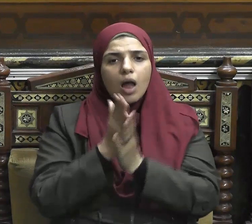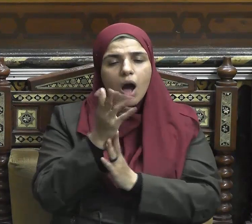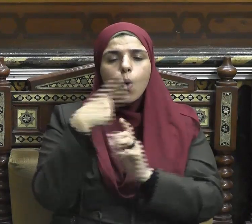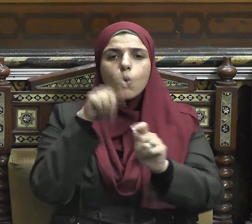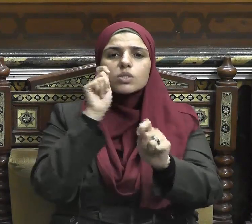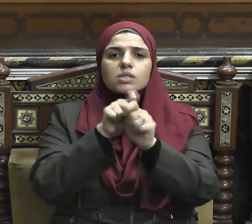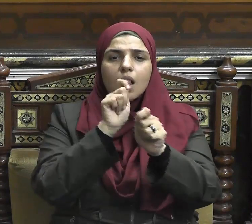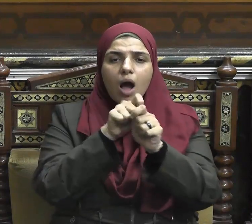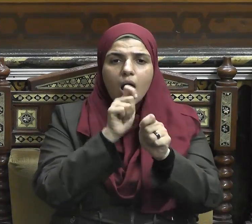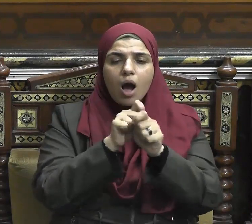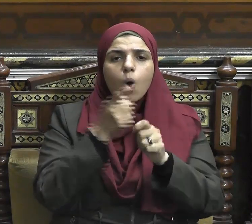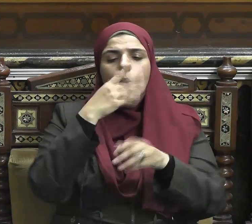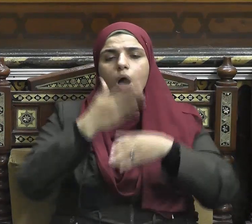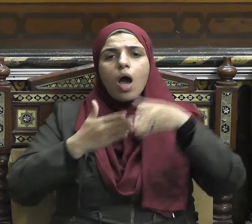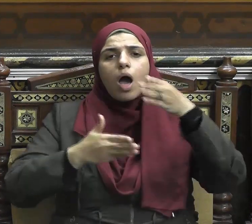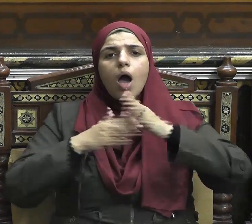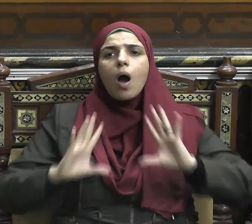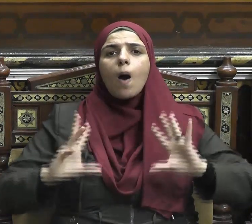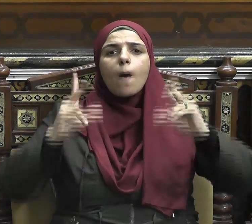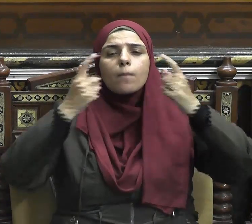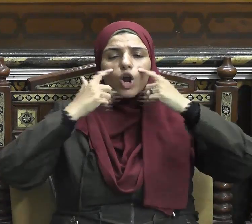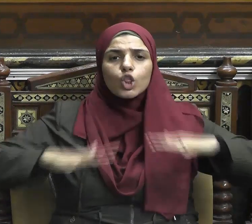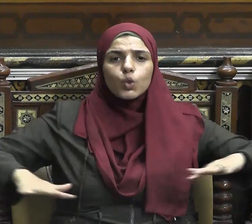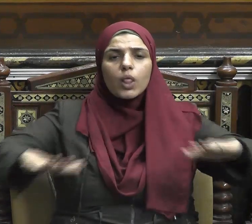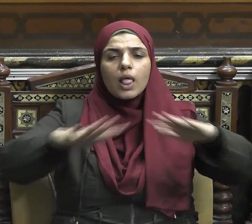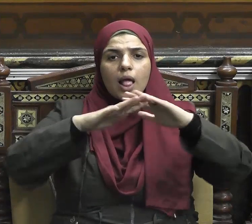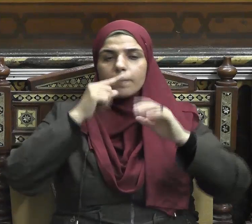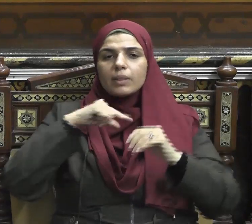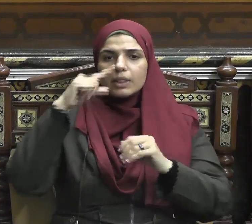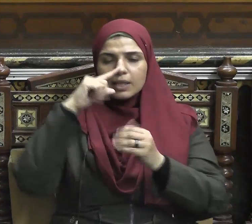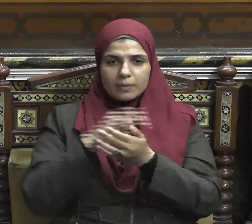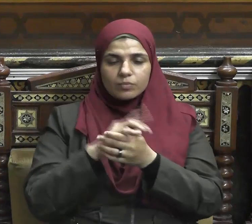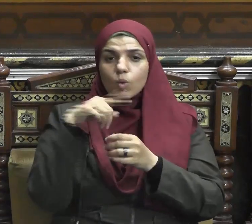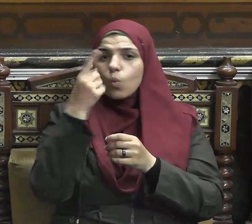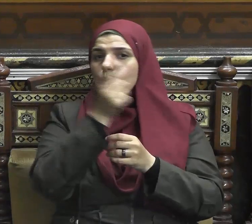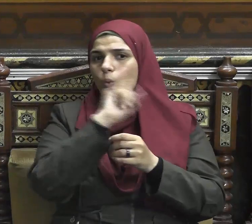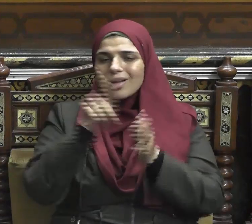منهج حياة يعيشه أتباعه في حركاتهم